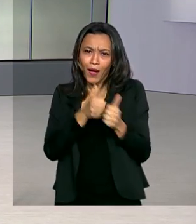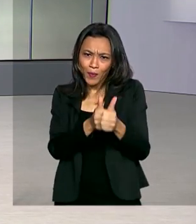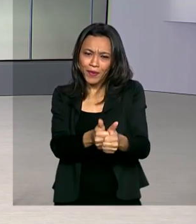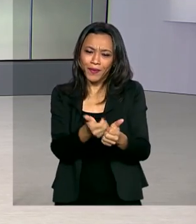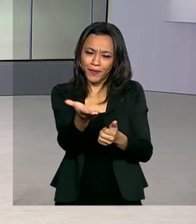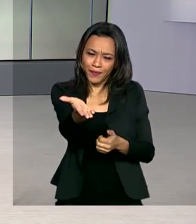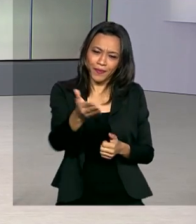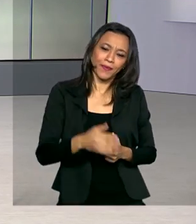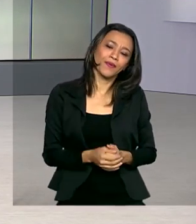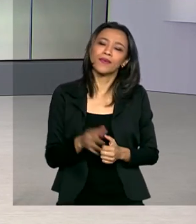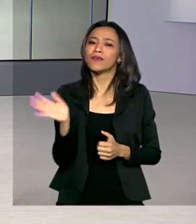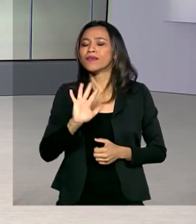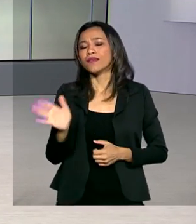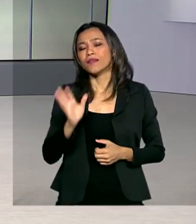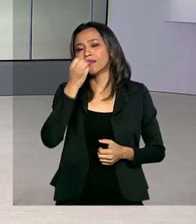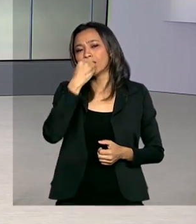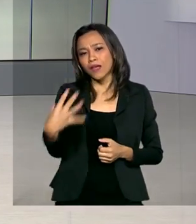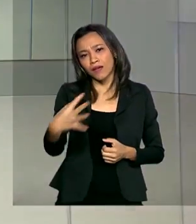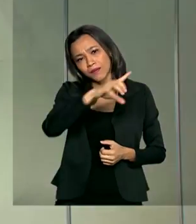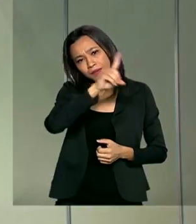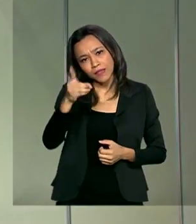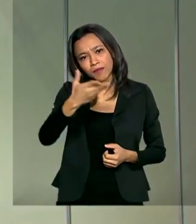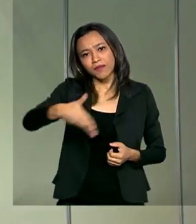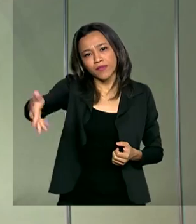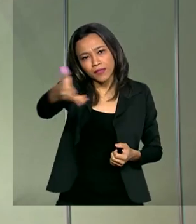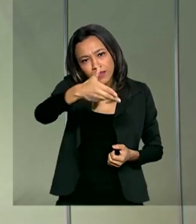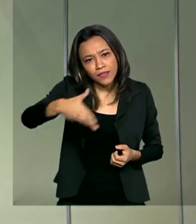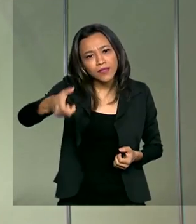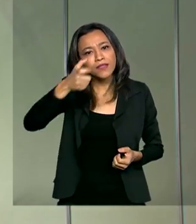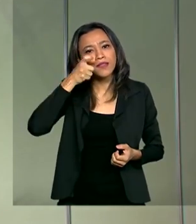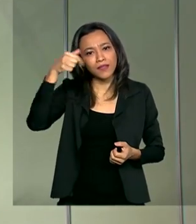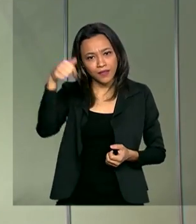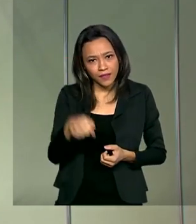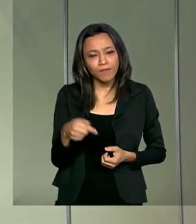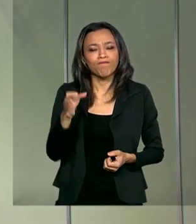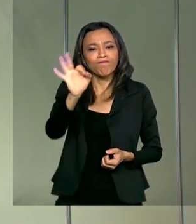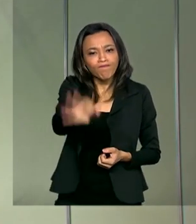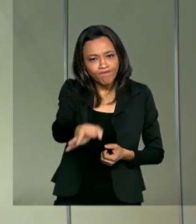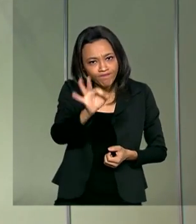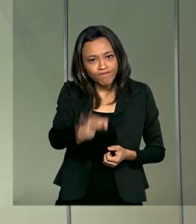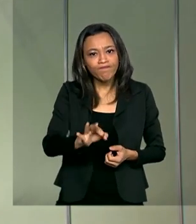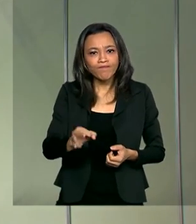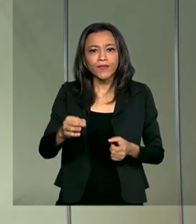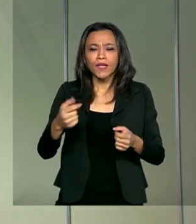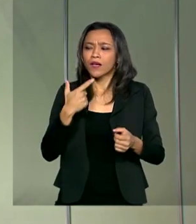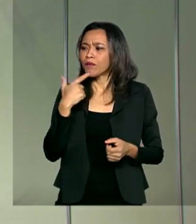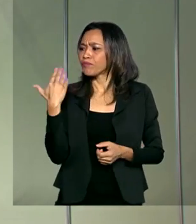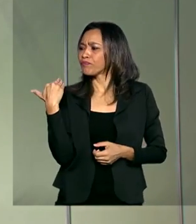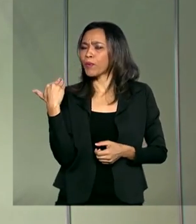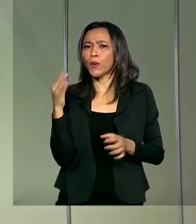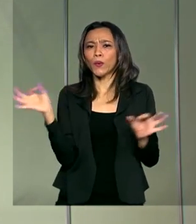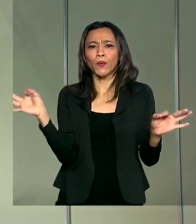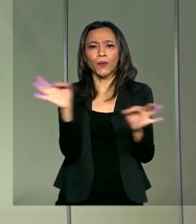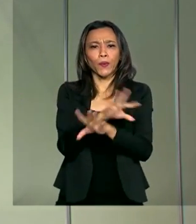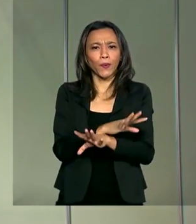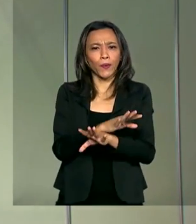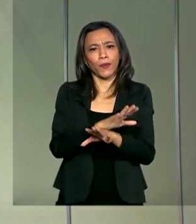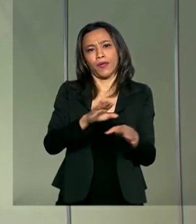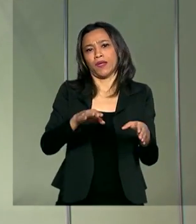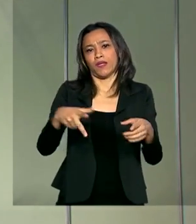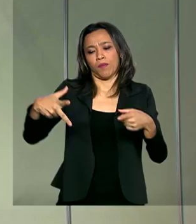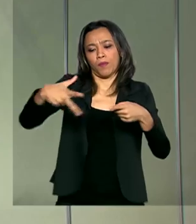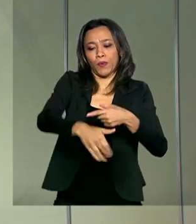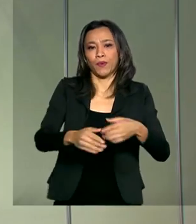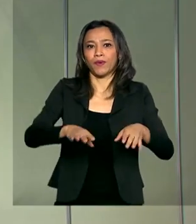Oi, Renata. Bom dia pra você. Bom dia pra você que acompanha a TV Brasil. É isso mesmo, a inauguração acabou agora há pouco. O presidente acabou